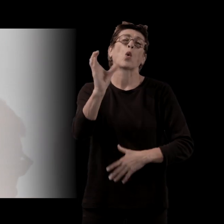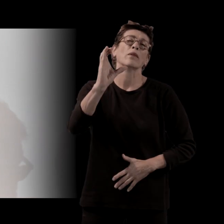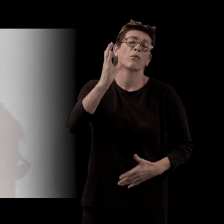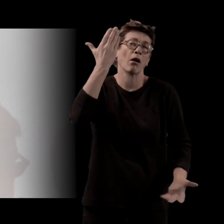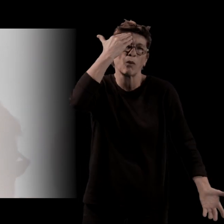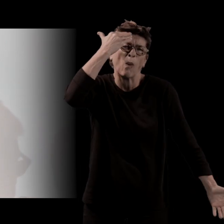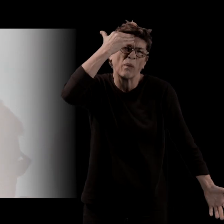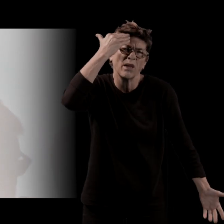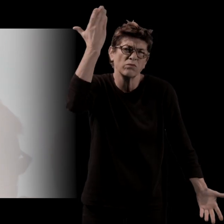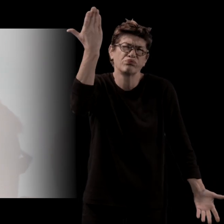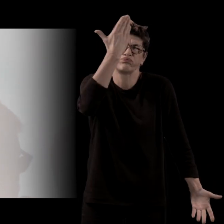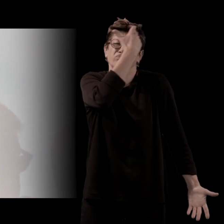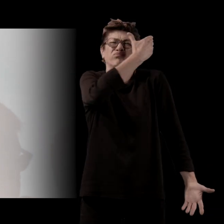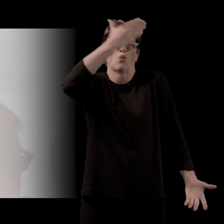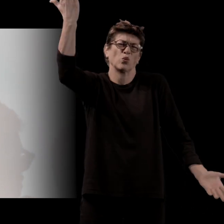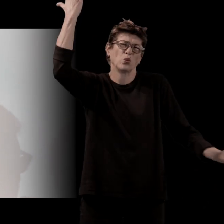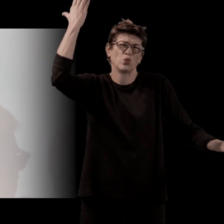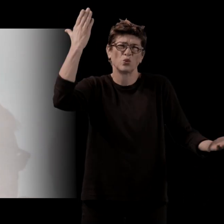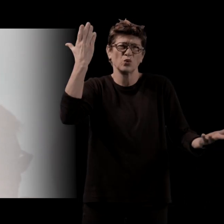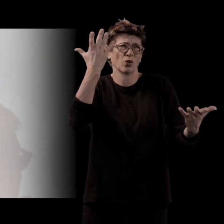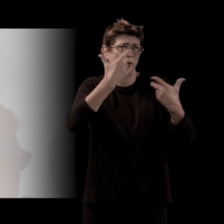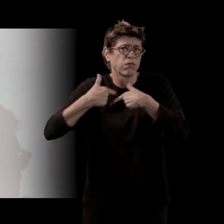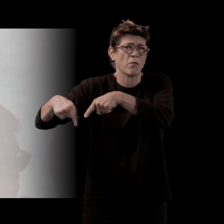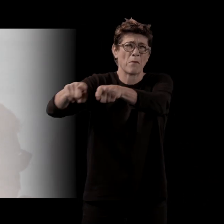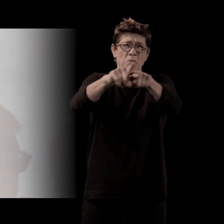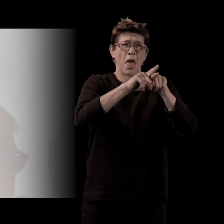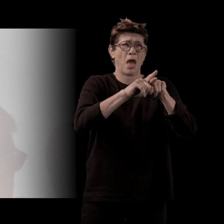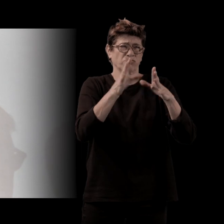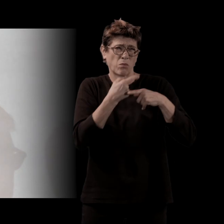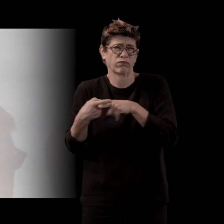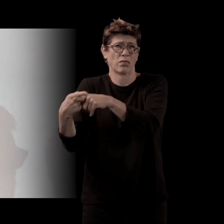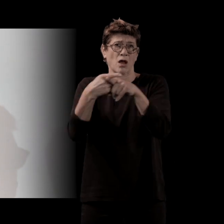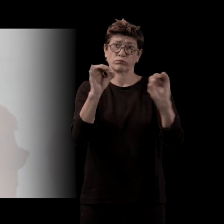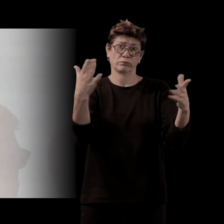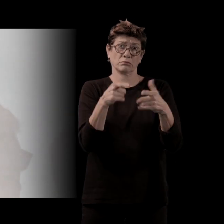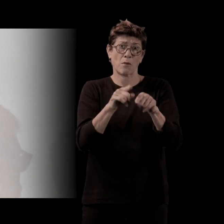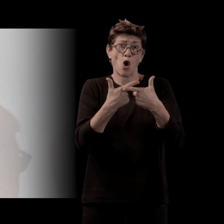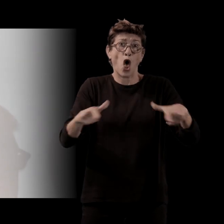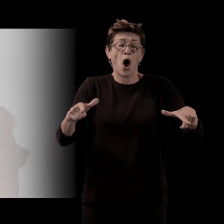tous, c'est quelque chose qui nous est commun, qui est partagé comme notre langue et en même temps, c'est le lieu d'une division